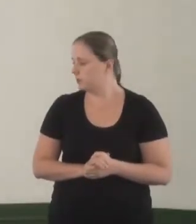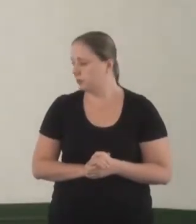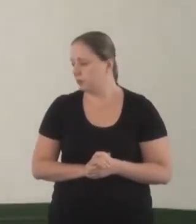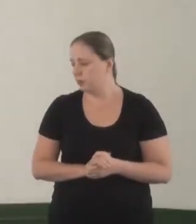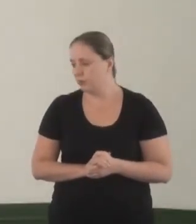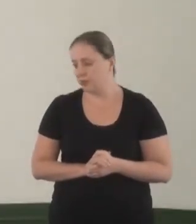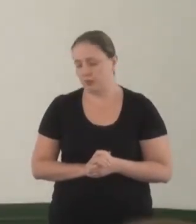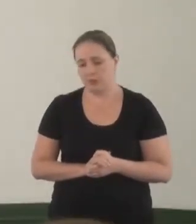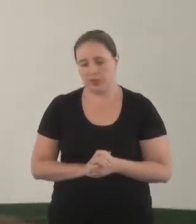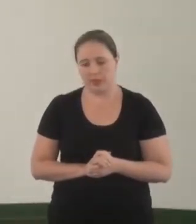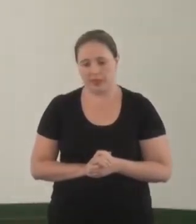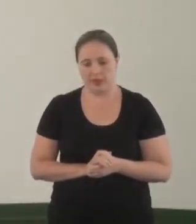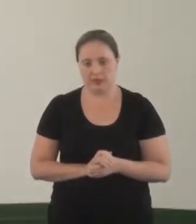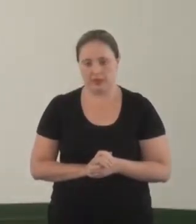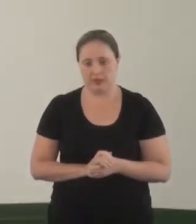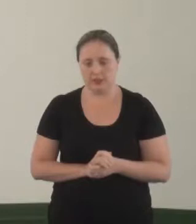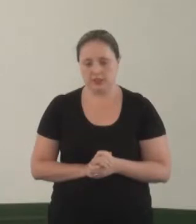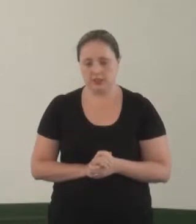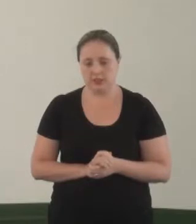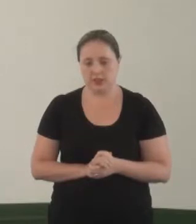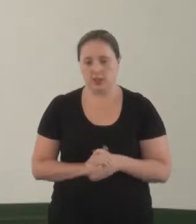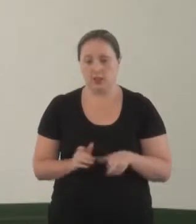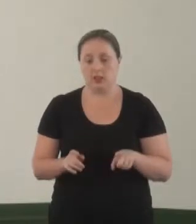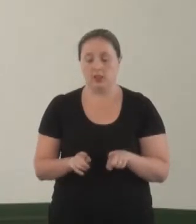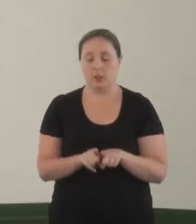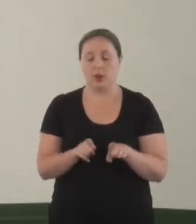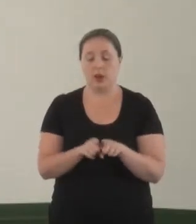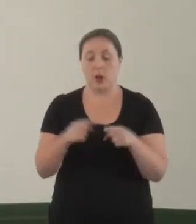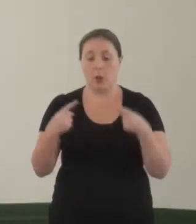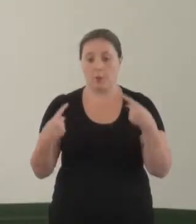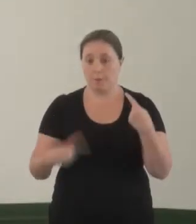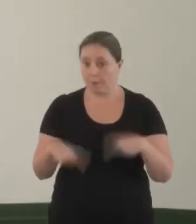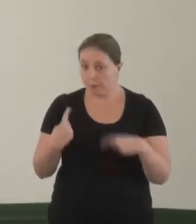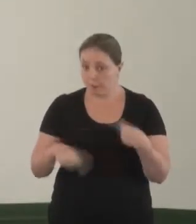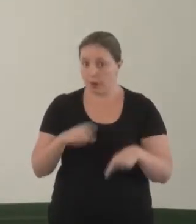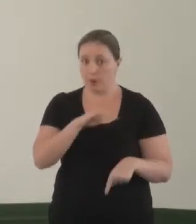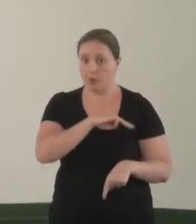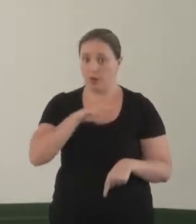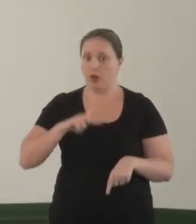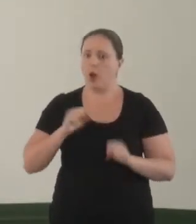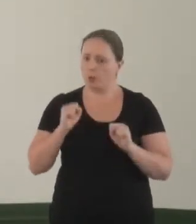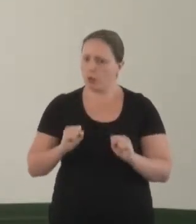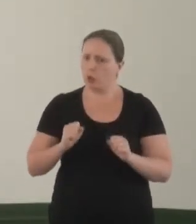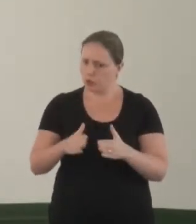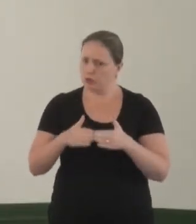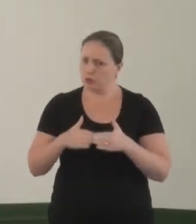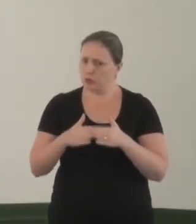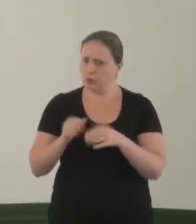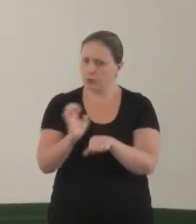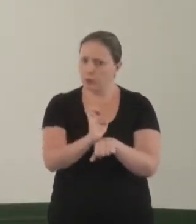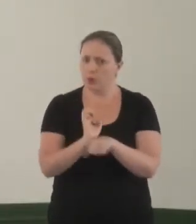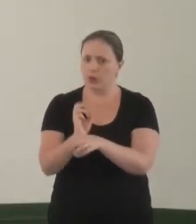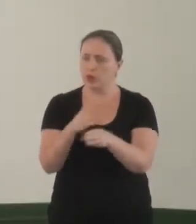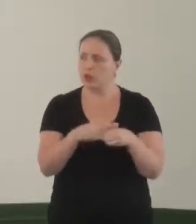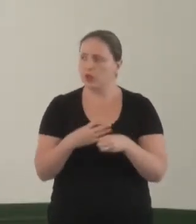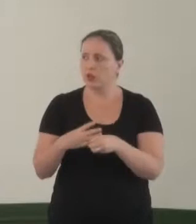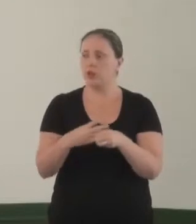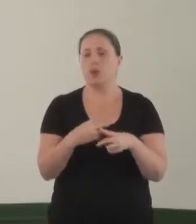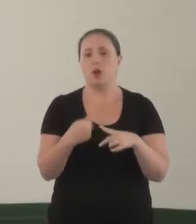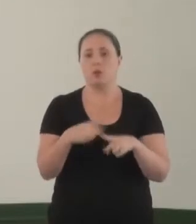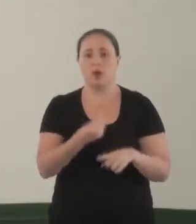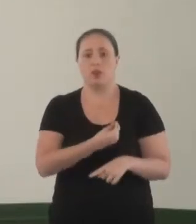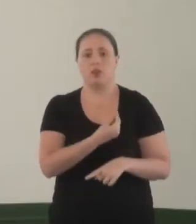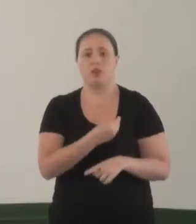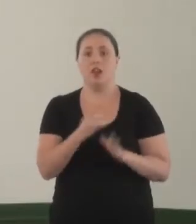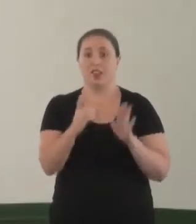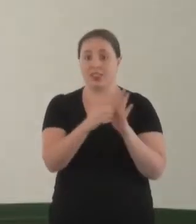Em relação à questão da política, porque o Ministério Público pode cobrar dos estados e municípios, porque existe o